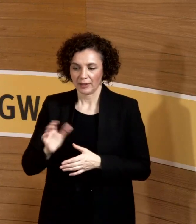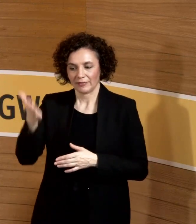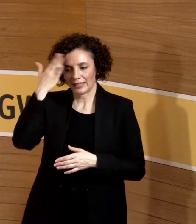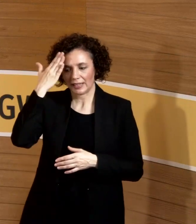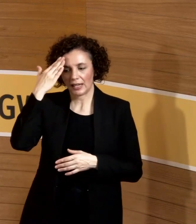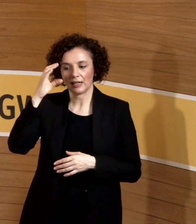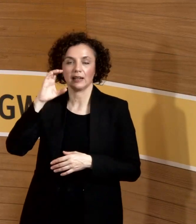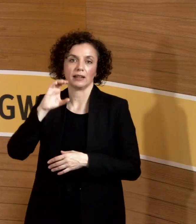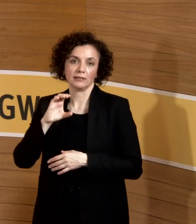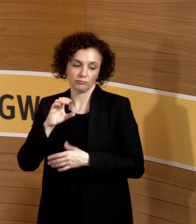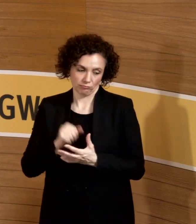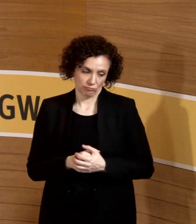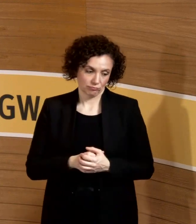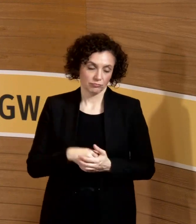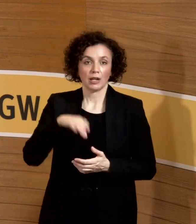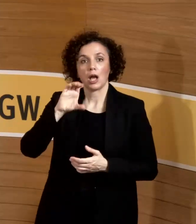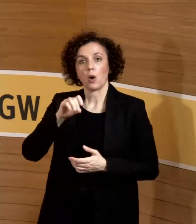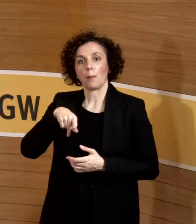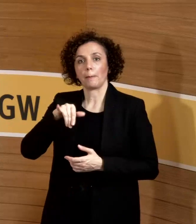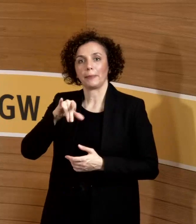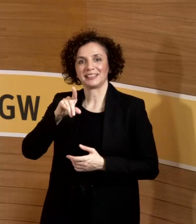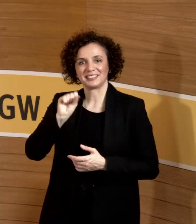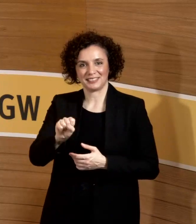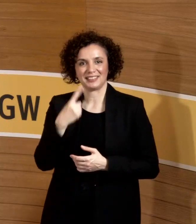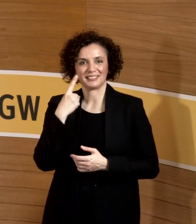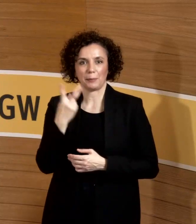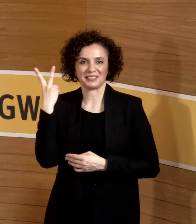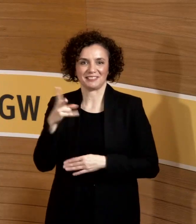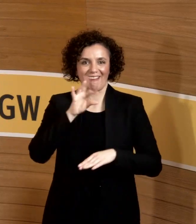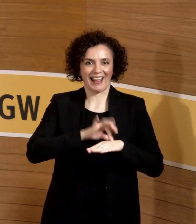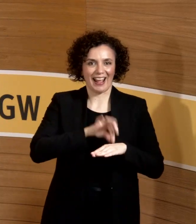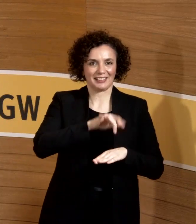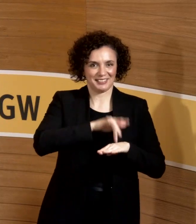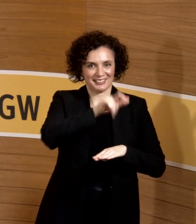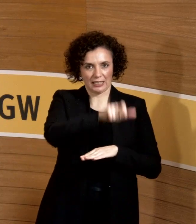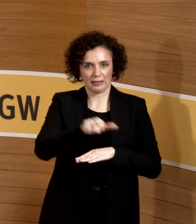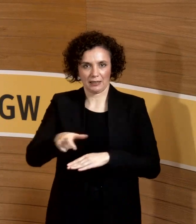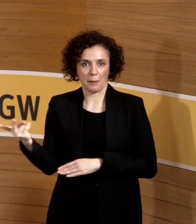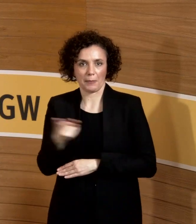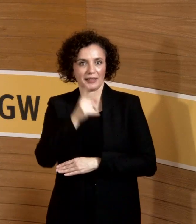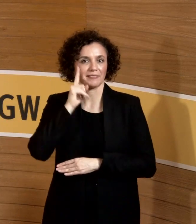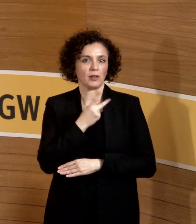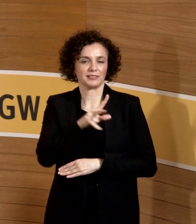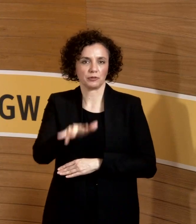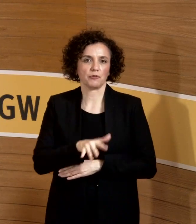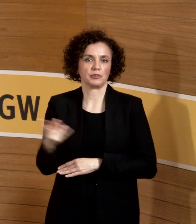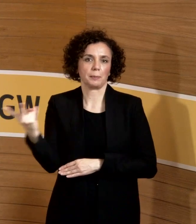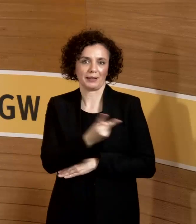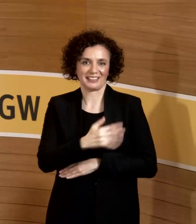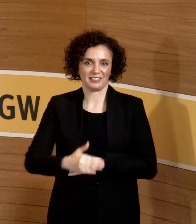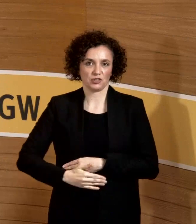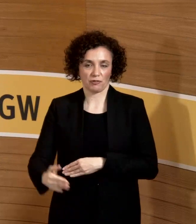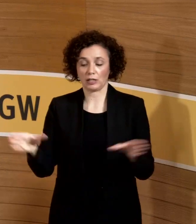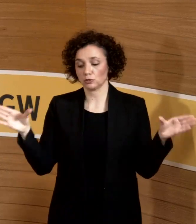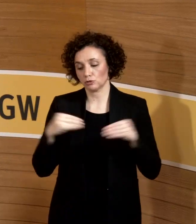engagierte Ärztinnen, die aus Eigenbedarf in 2015, weil mich beide schwanger, sich mal hingesetzt haben und zusammengeschrieben haben,